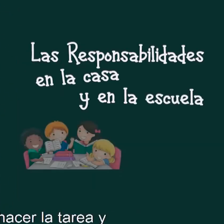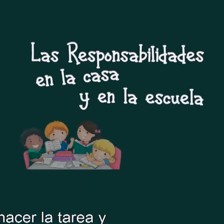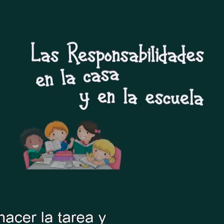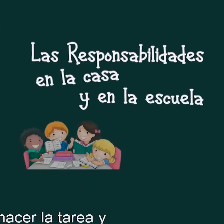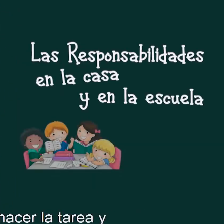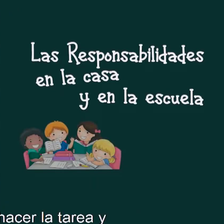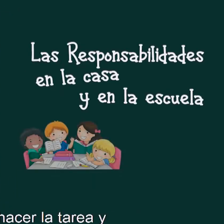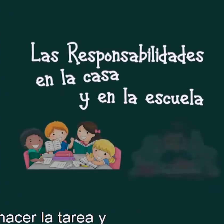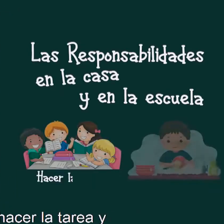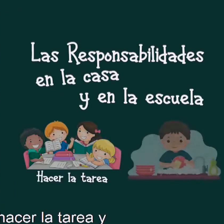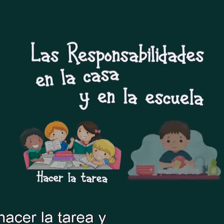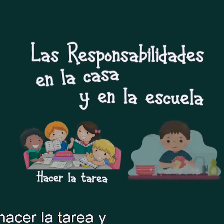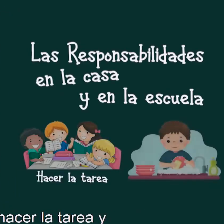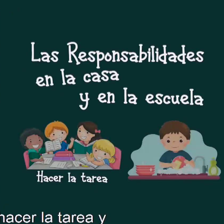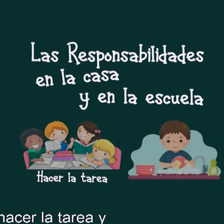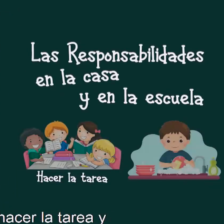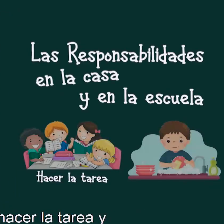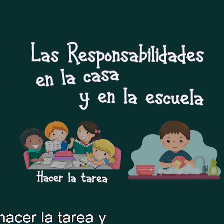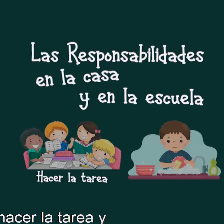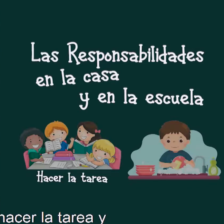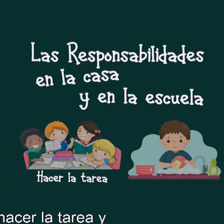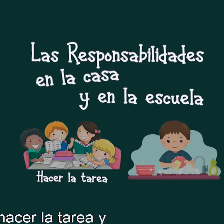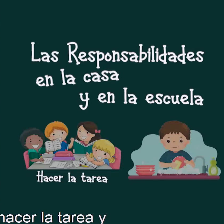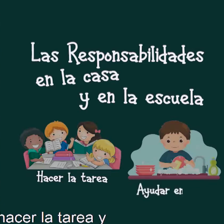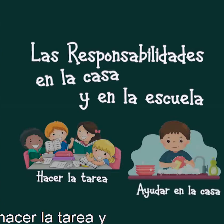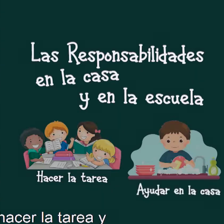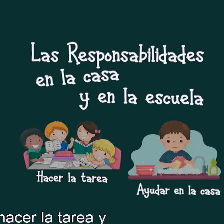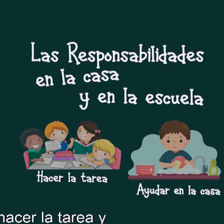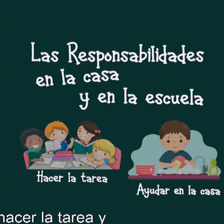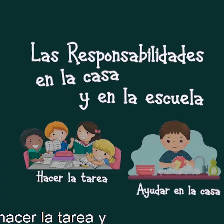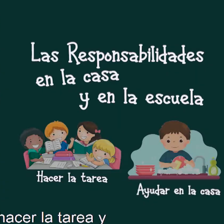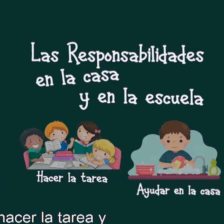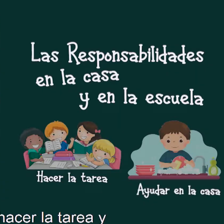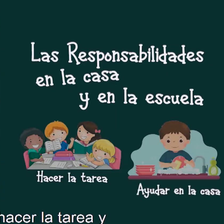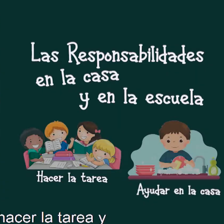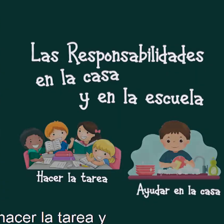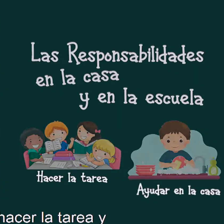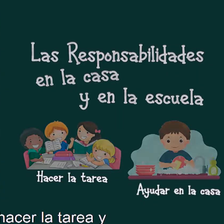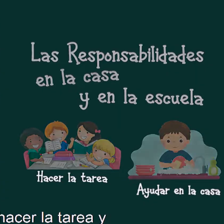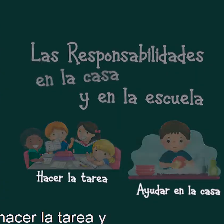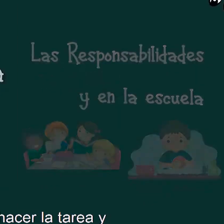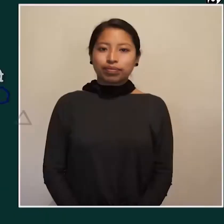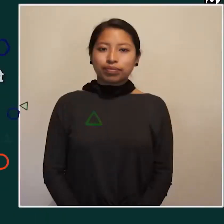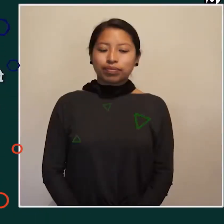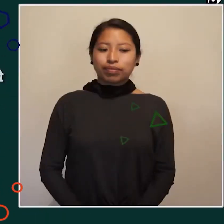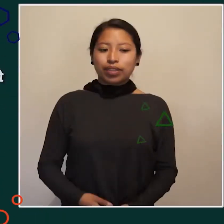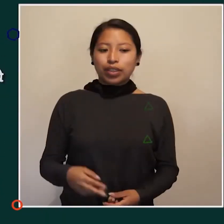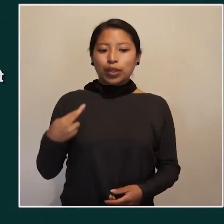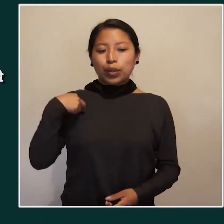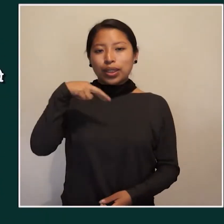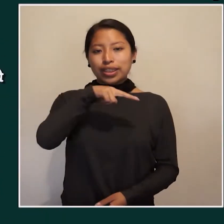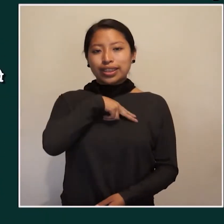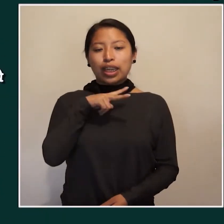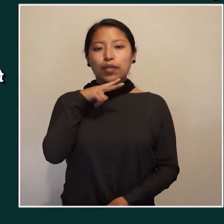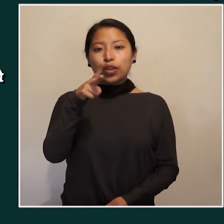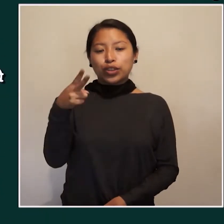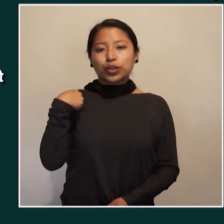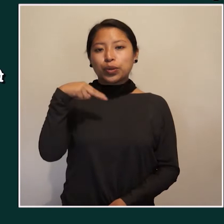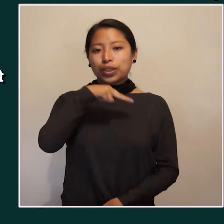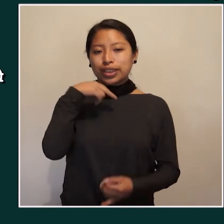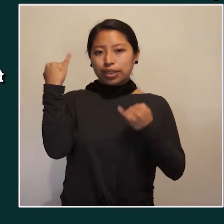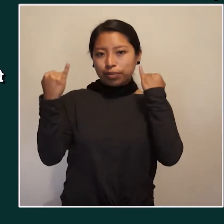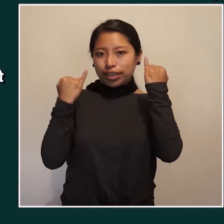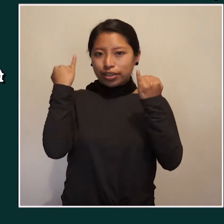Es importante hacer la tarea para ayudar. Yo también ayudo a mi mamá. Gracias. Nuestra voz,